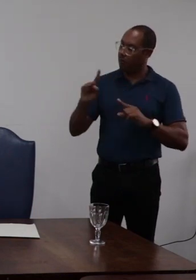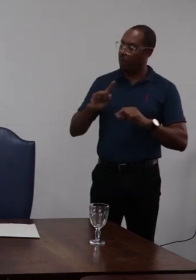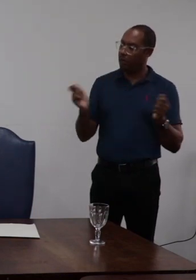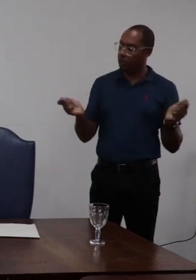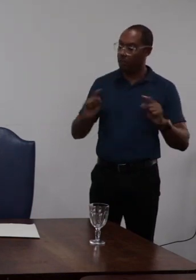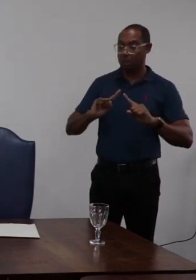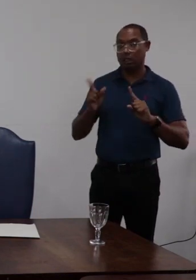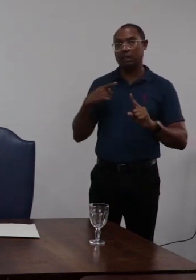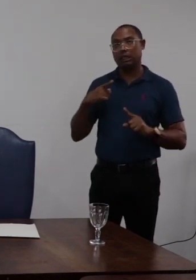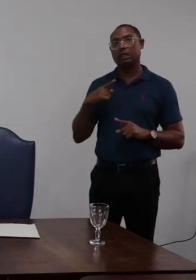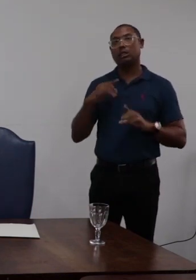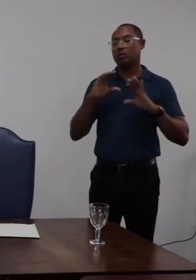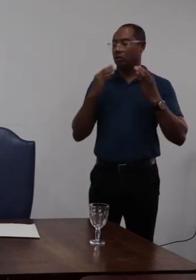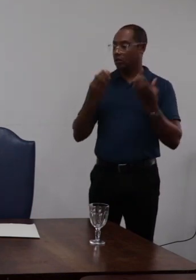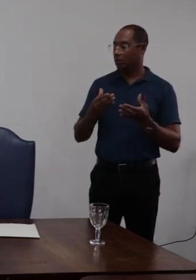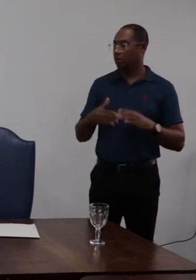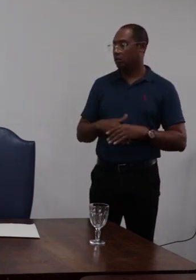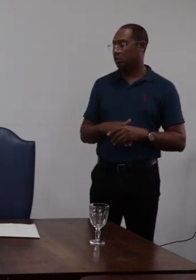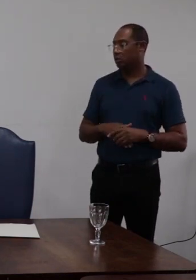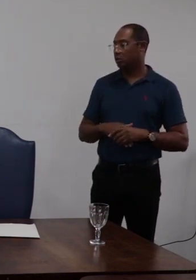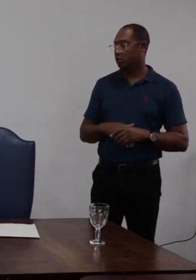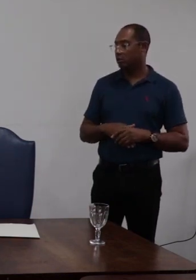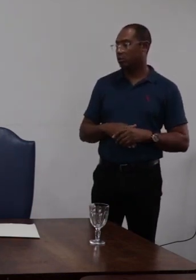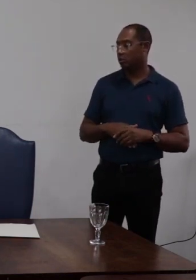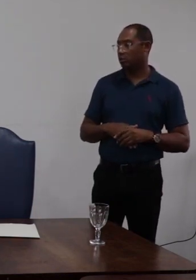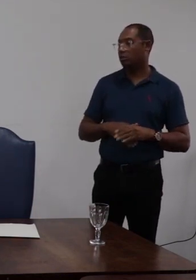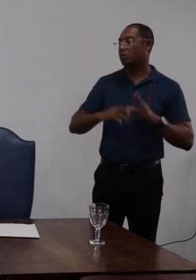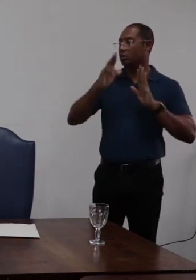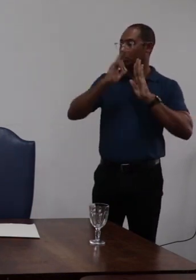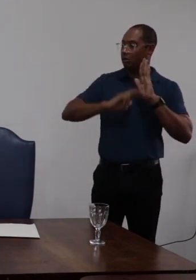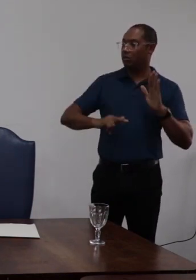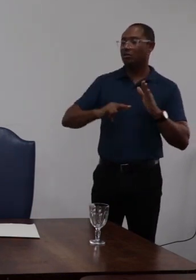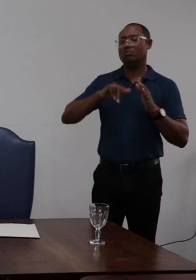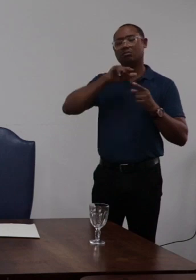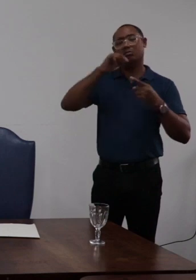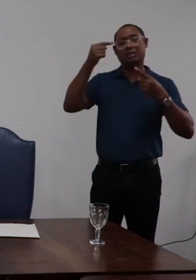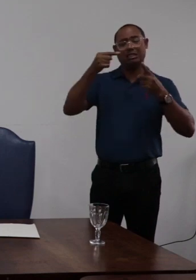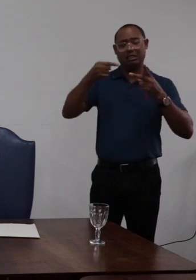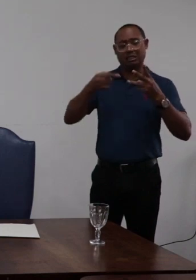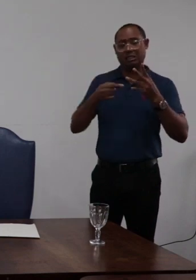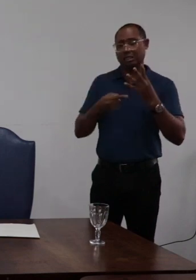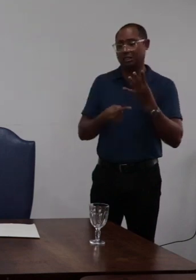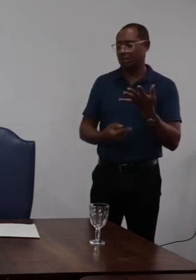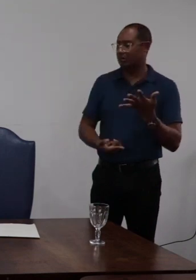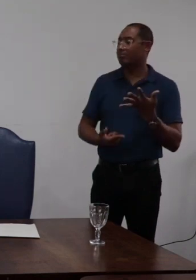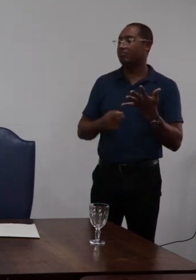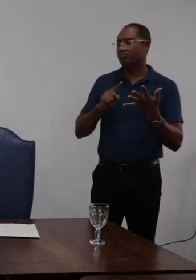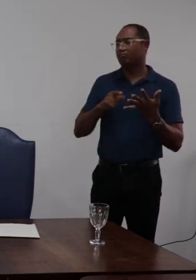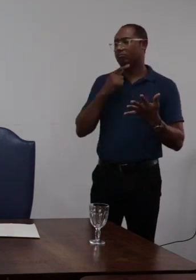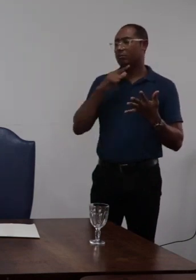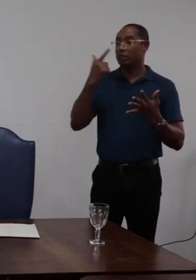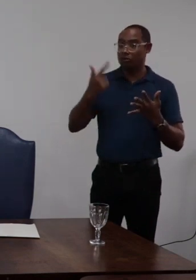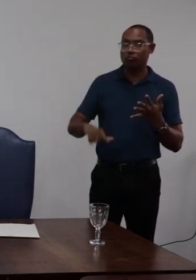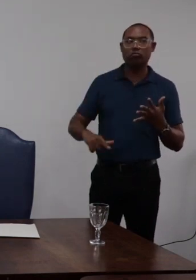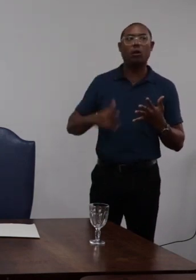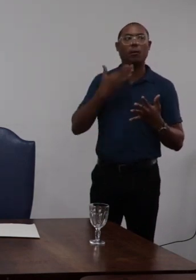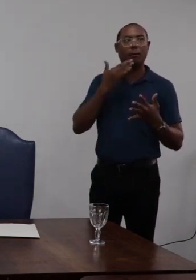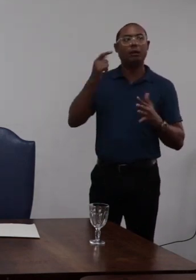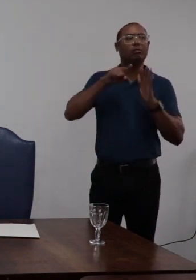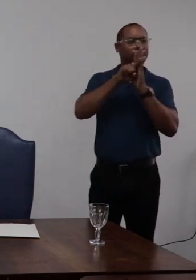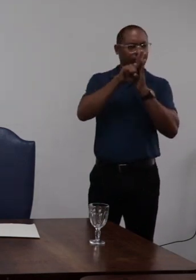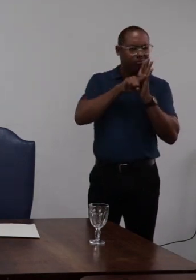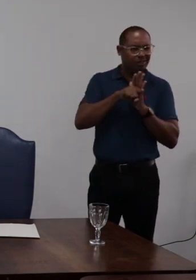quando você tem na comissão processante e no relatório elementos ainda que requer uma melhor